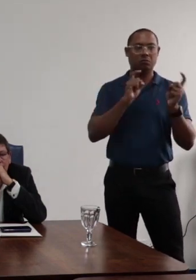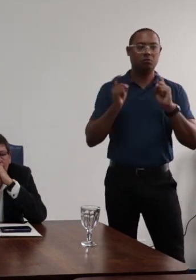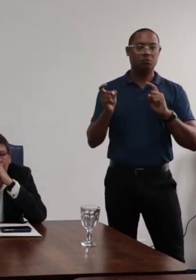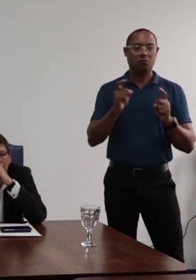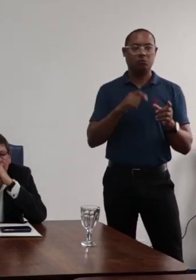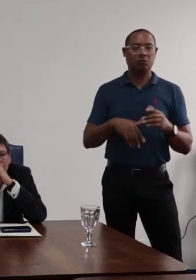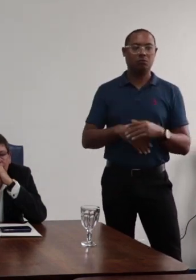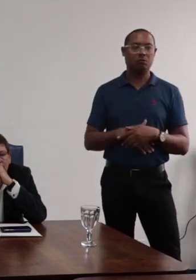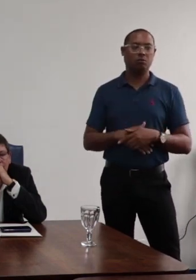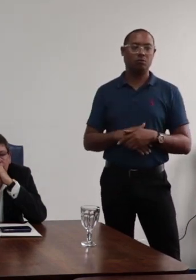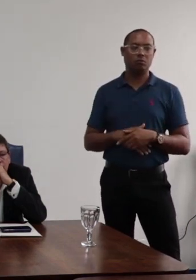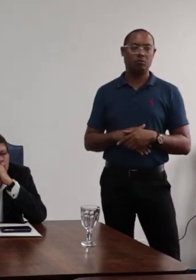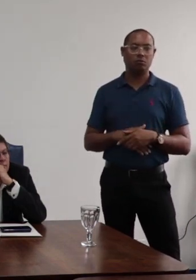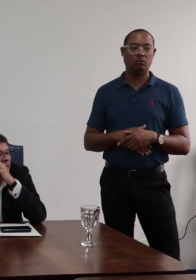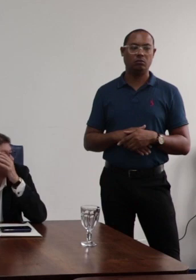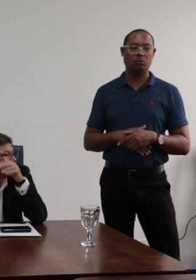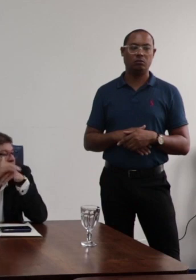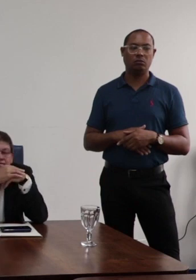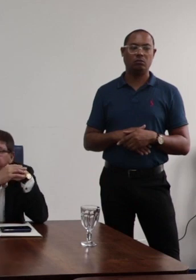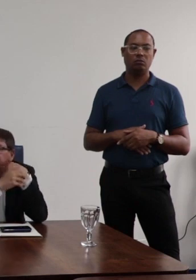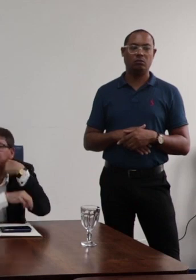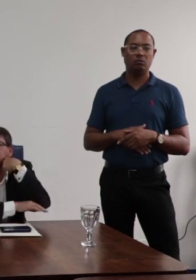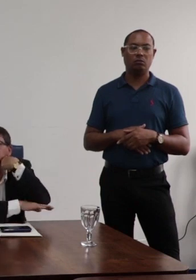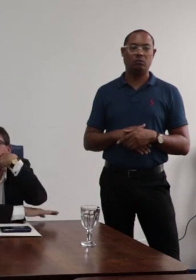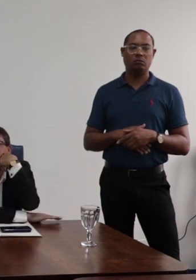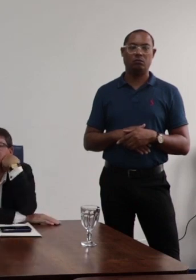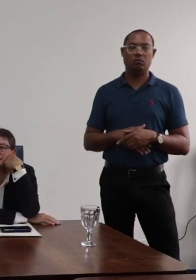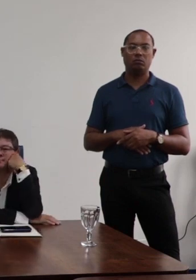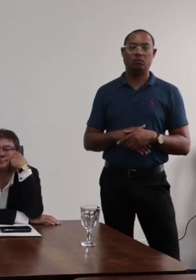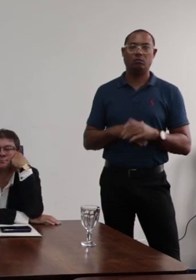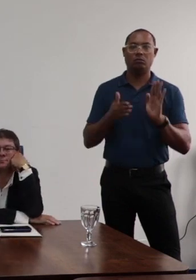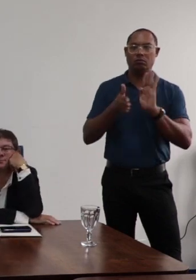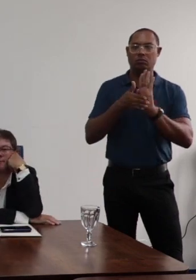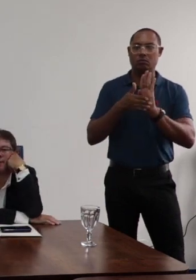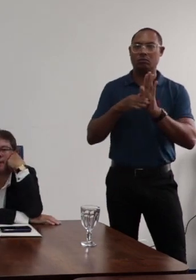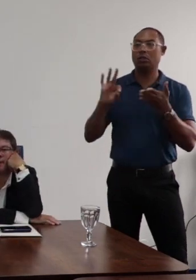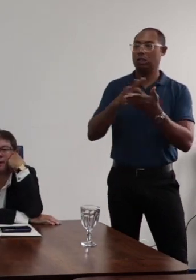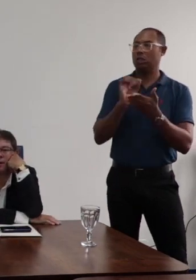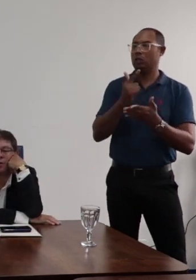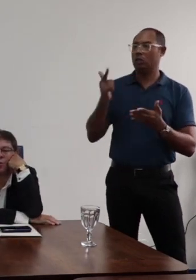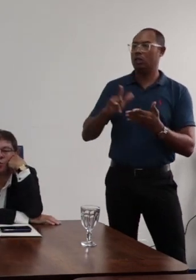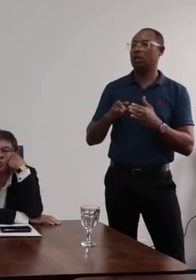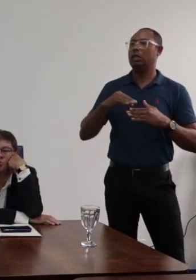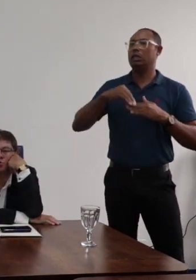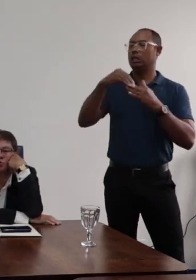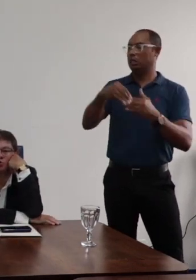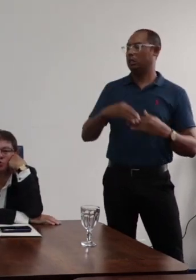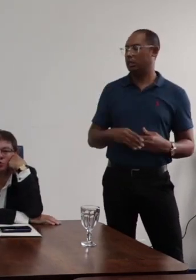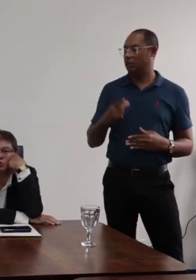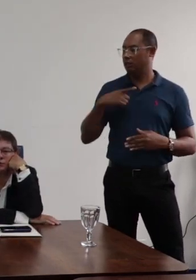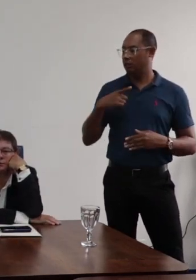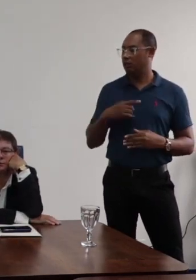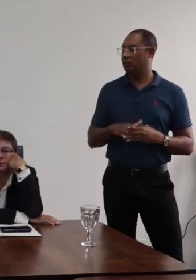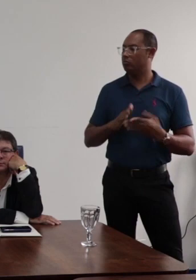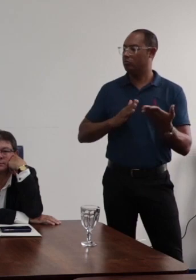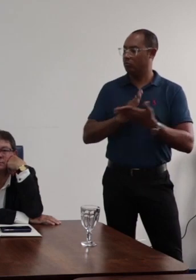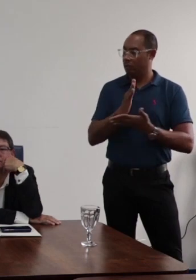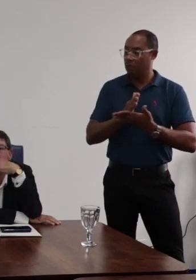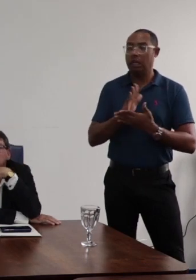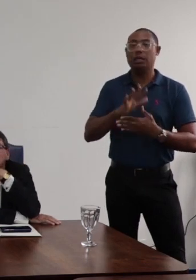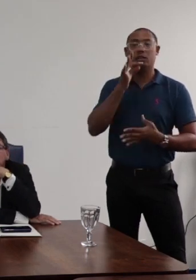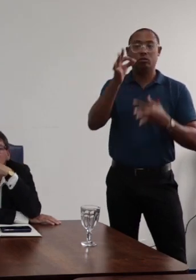não havendo inscritos, eu queria propor um encaminhamento. Houve aqui nas intervenções